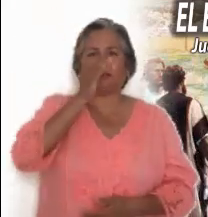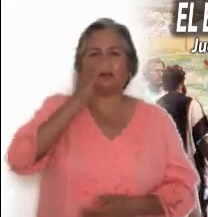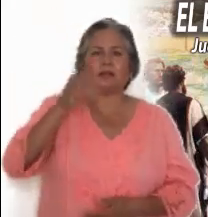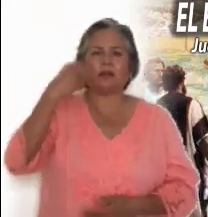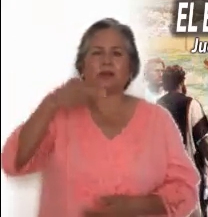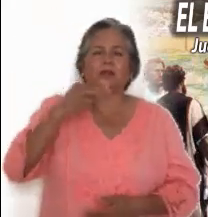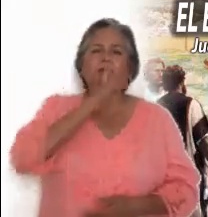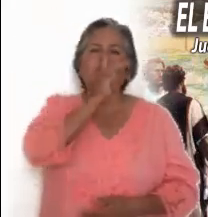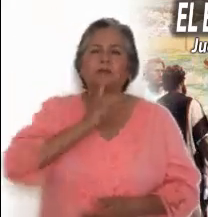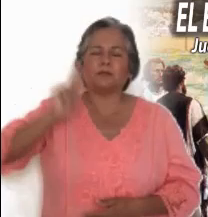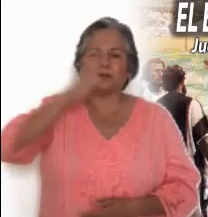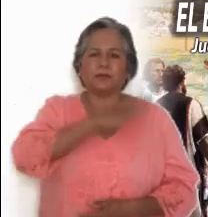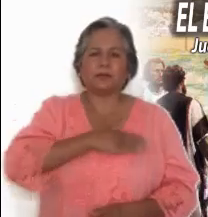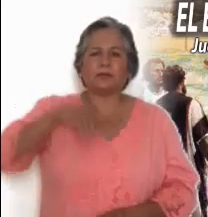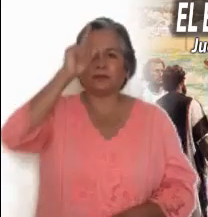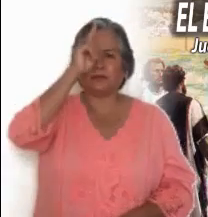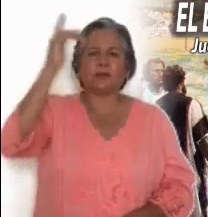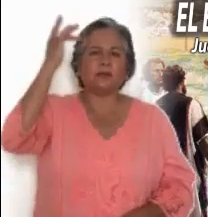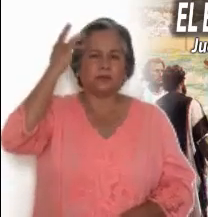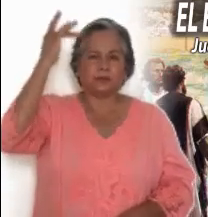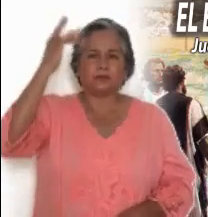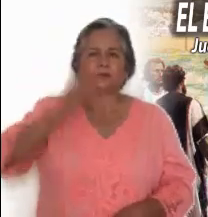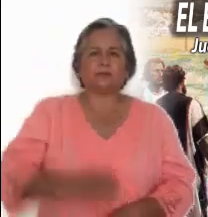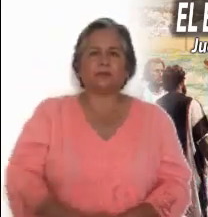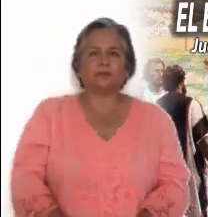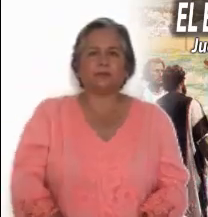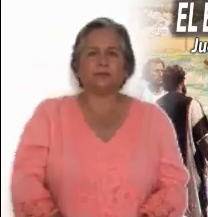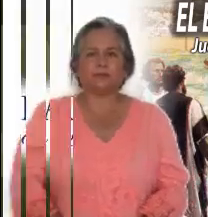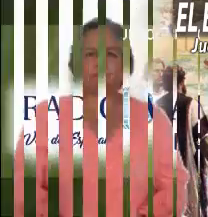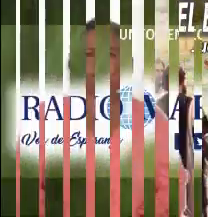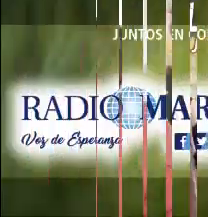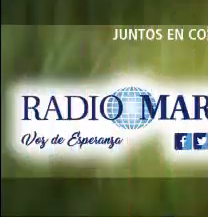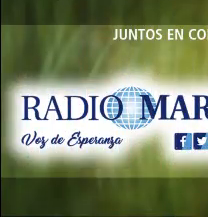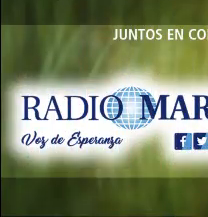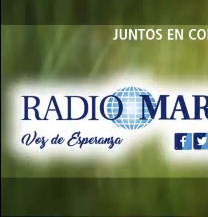Señor te bendiga en nombre del Padre, y del Hijo, y del Espíritu Santo.